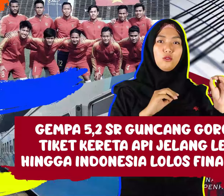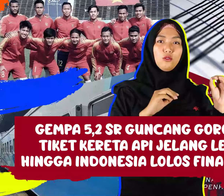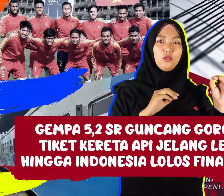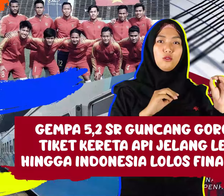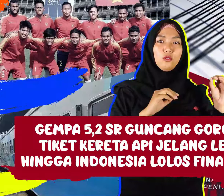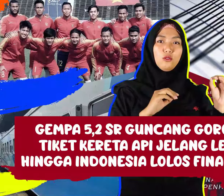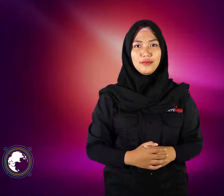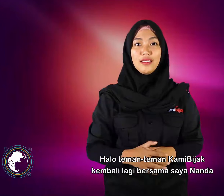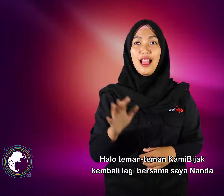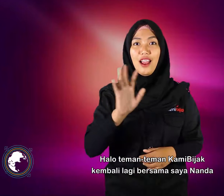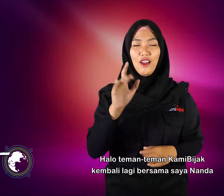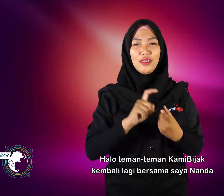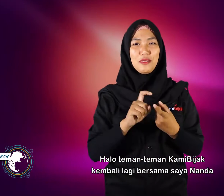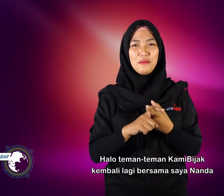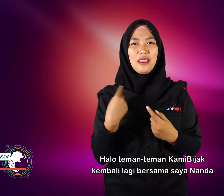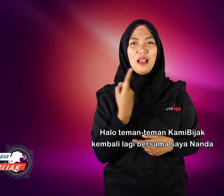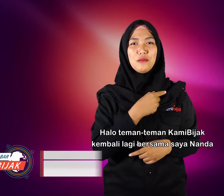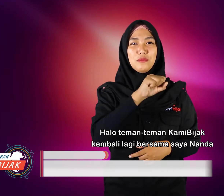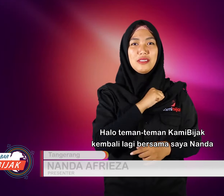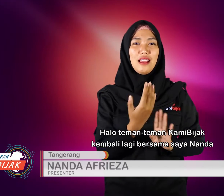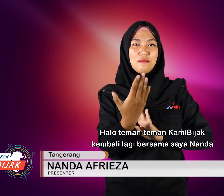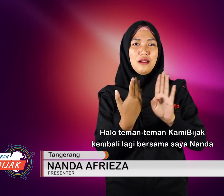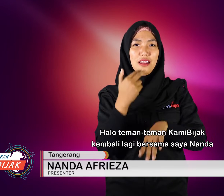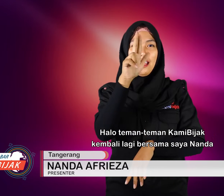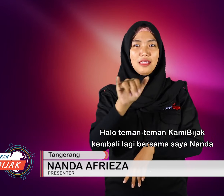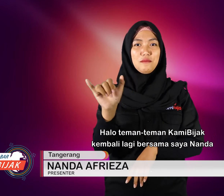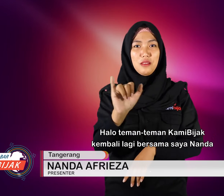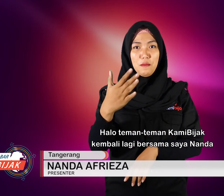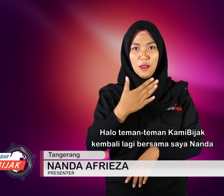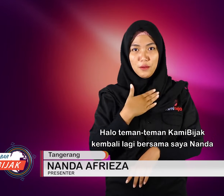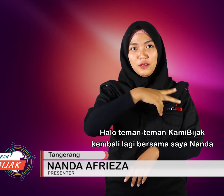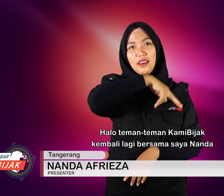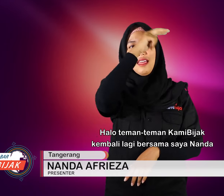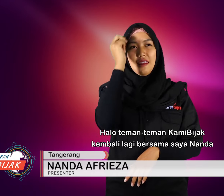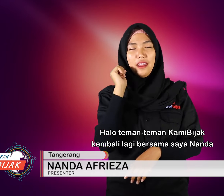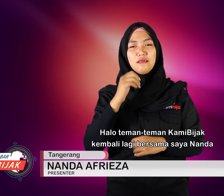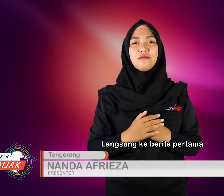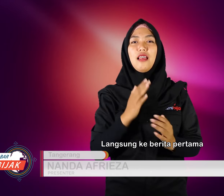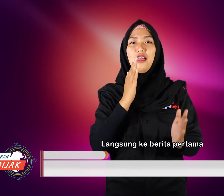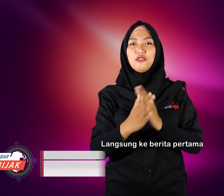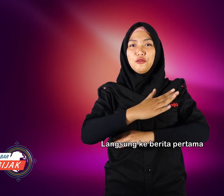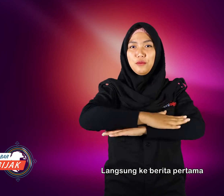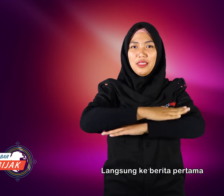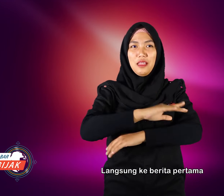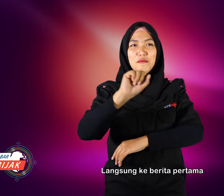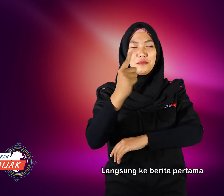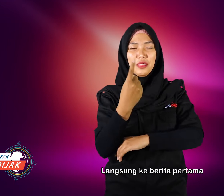Halo teman-teman kami bijak, kembali lagi bersama saya Nanda. Langsung ke berita pertama.